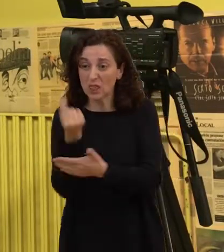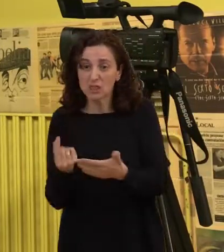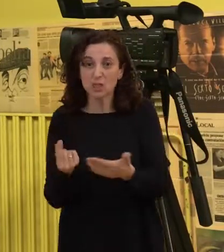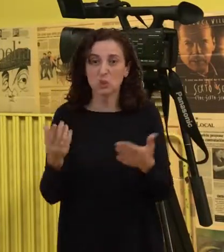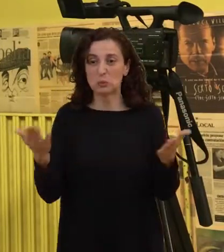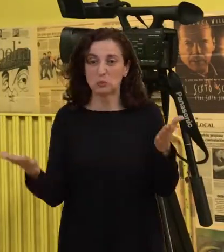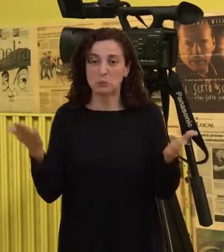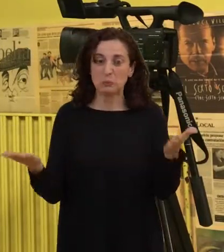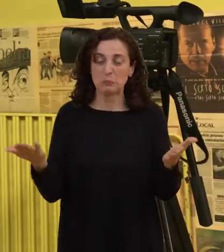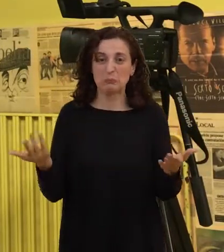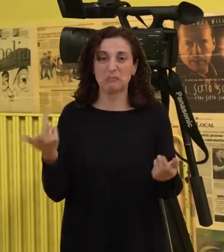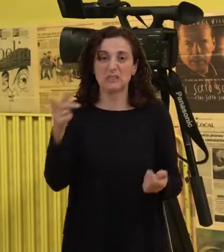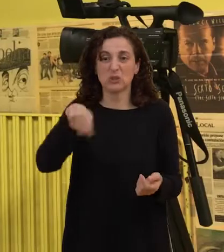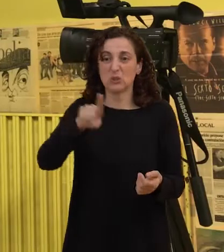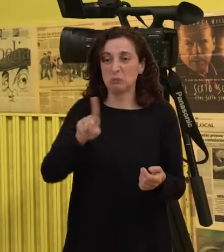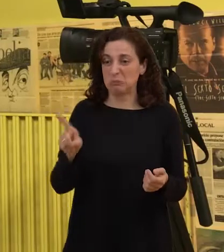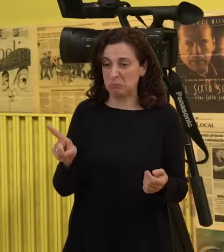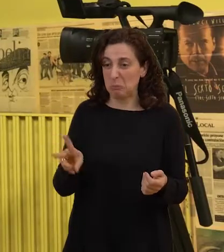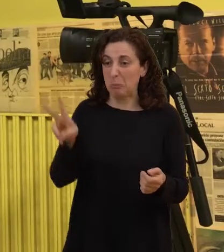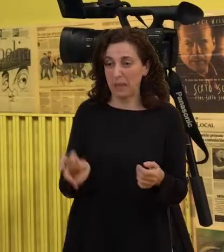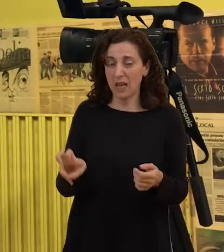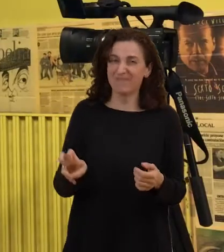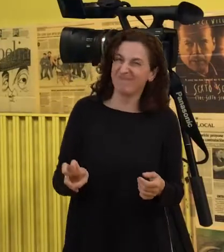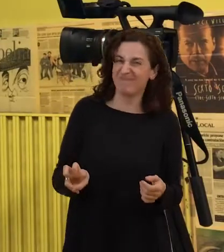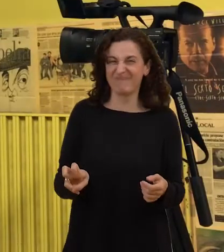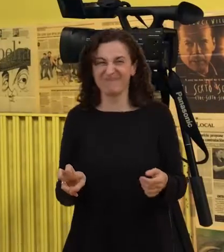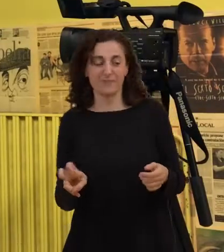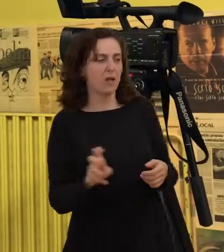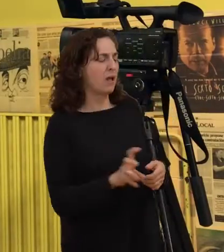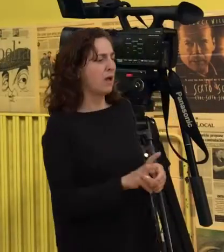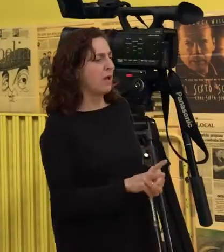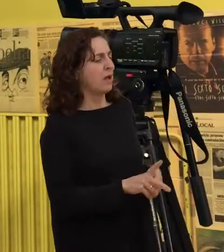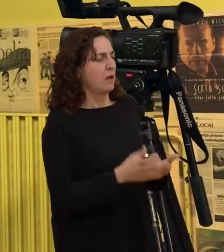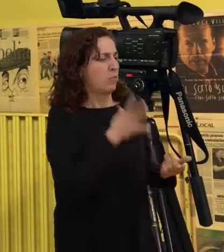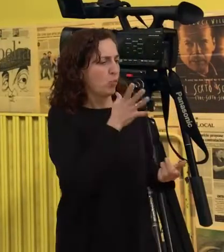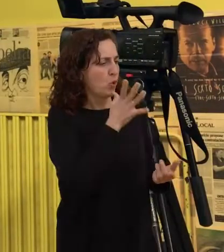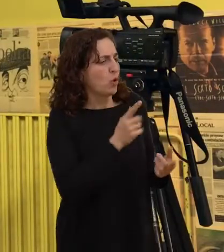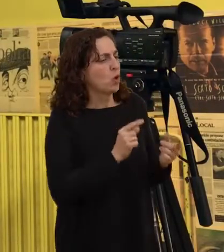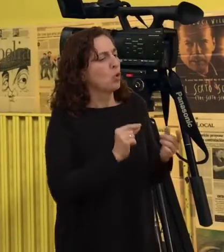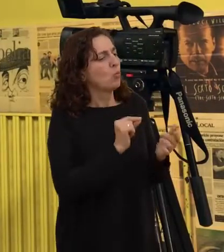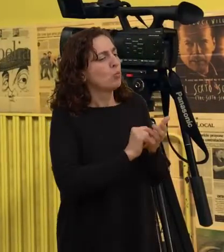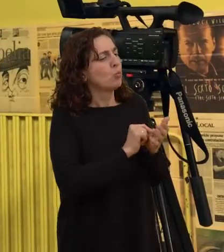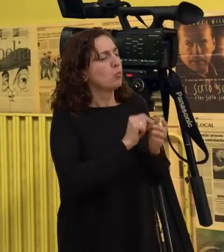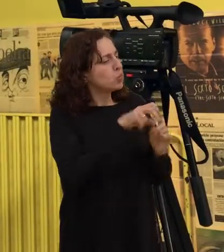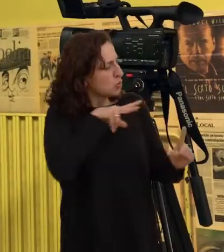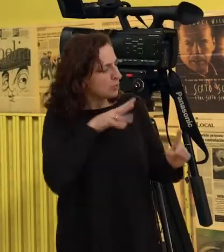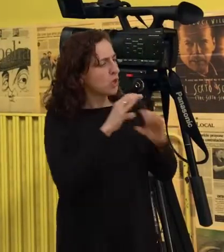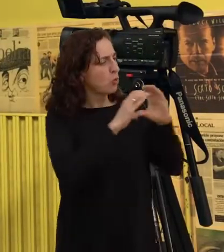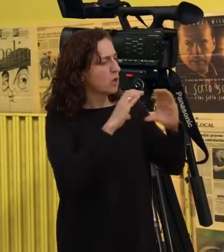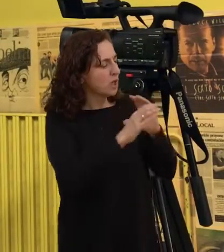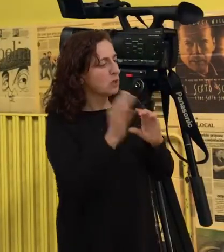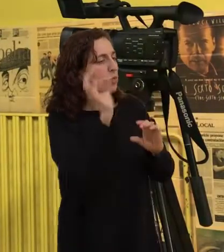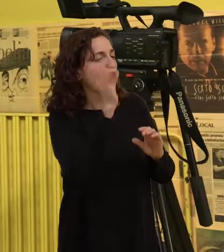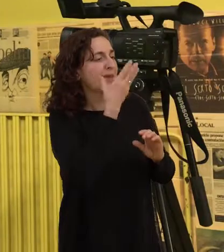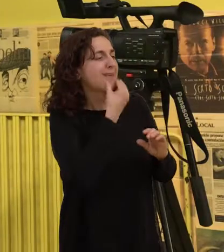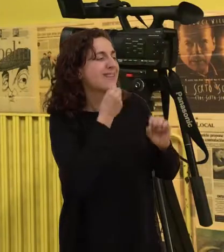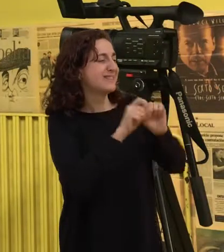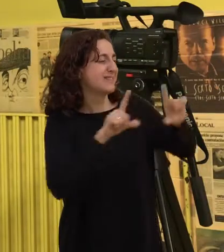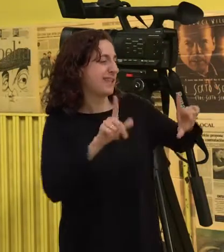no resulta moi eficaz. Resulta eficaz desde o punto de vista comunicativo e tampouco desde o estético. Desde o